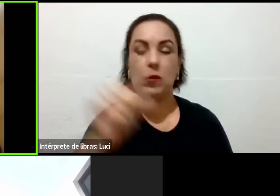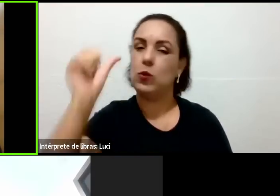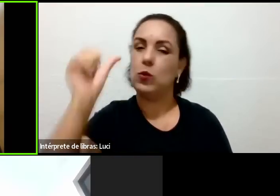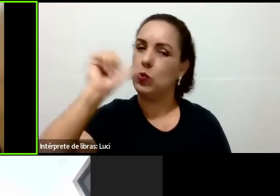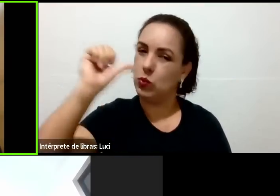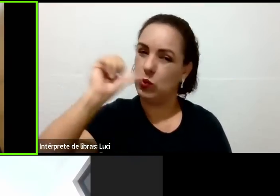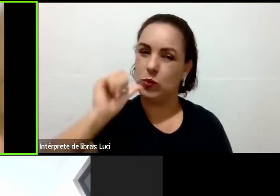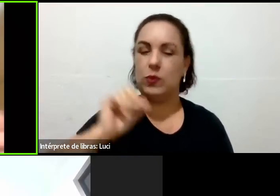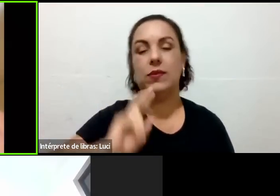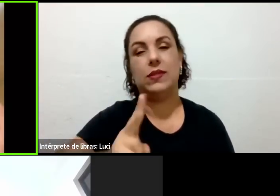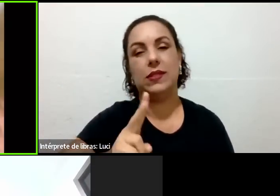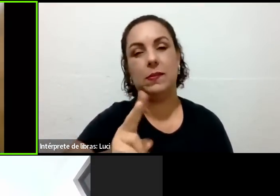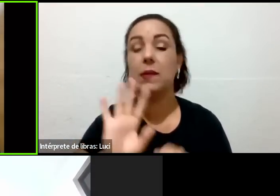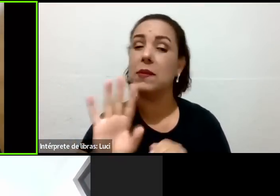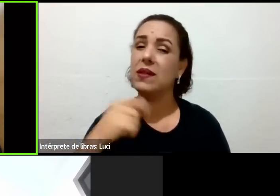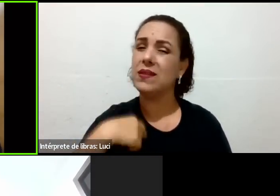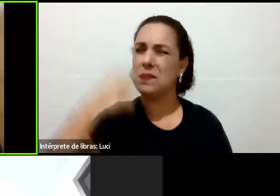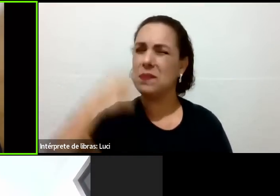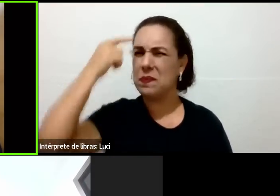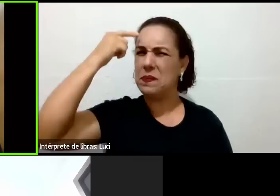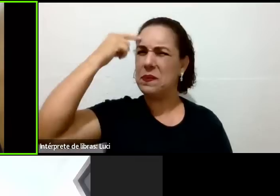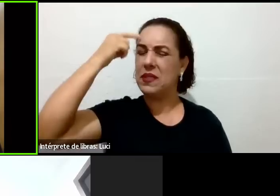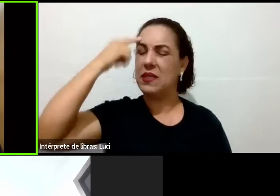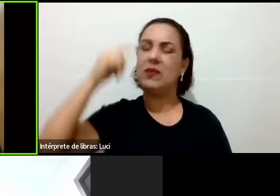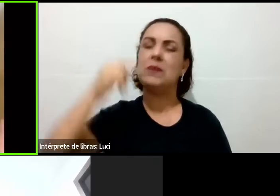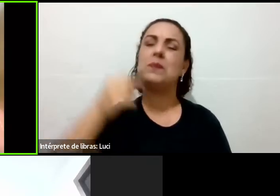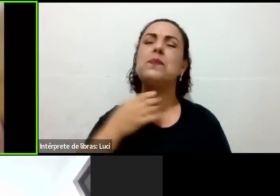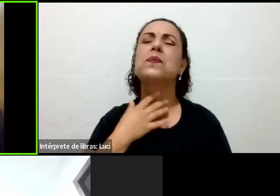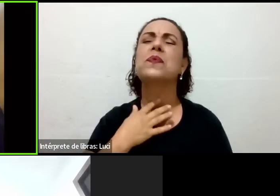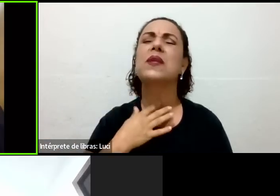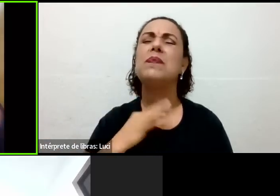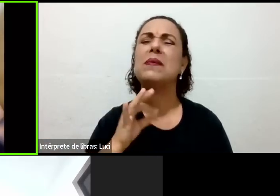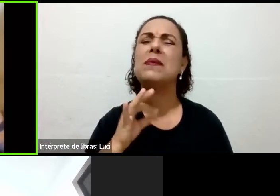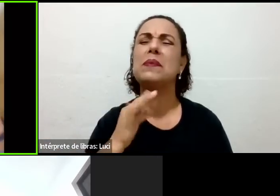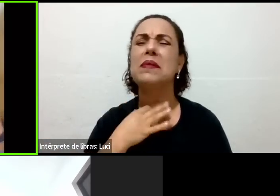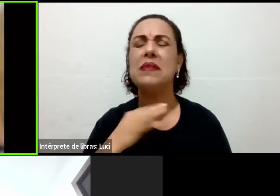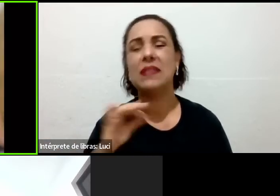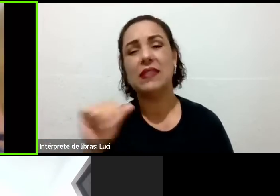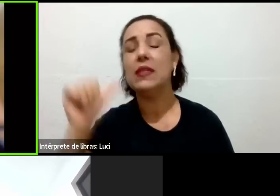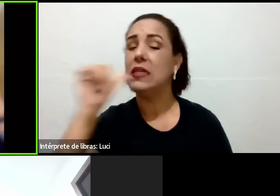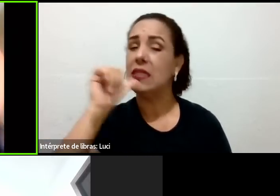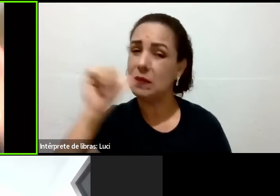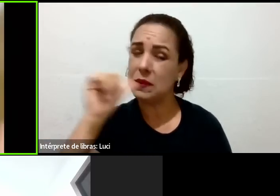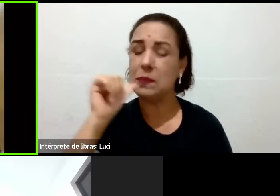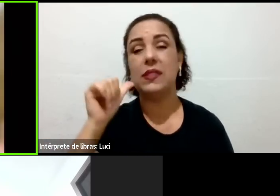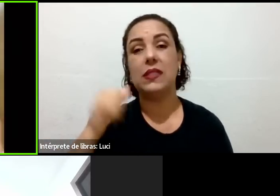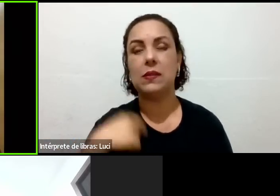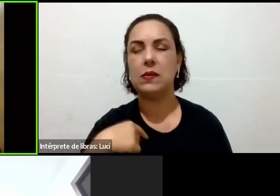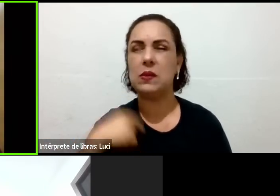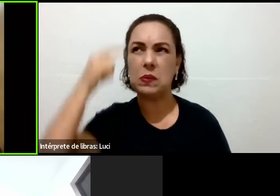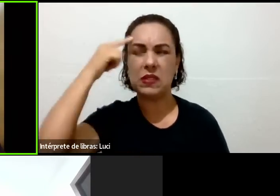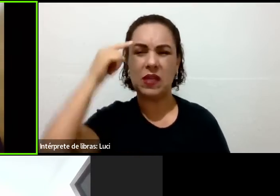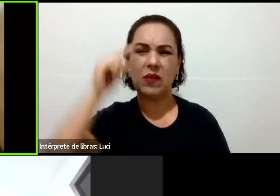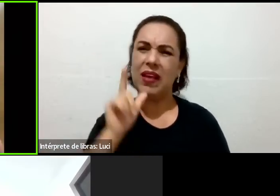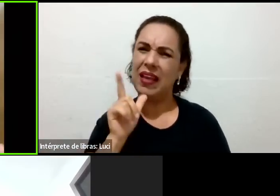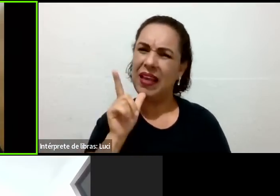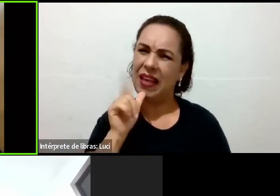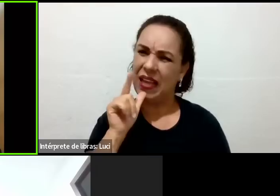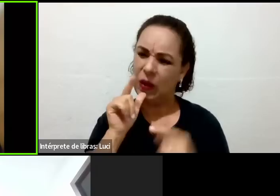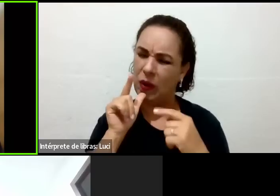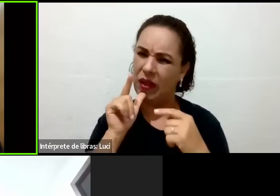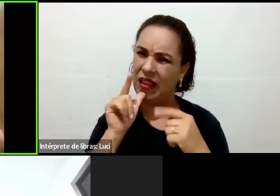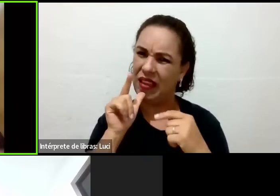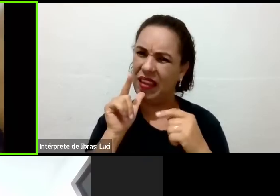achava que era para matar sede, né? Não imaginava na água como um investimento na minha saúde. Claro